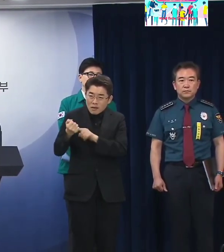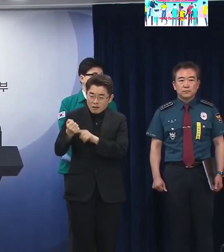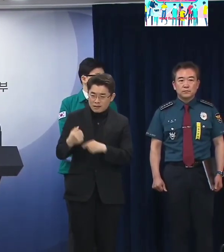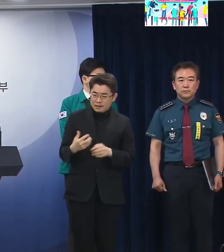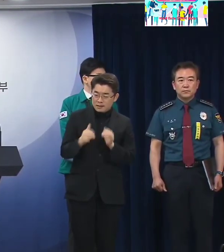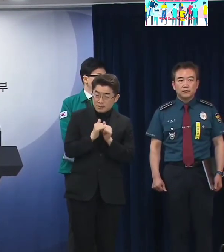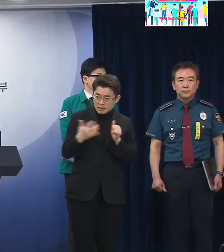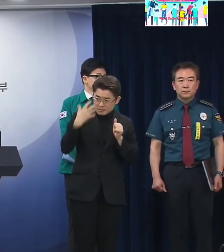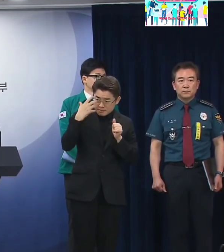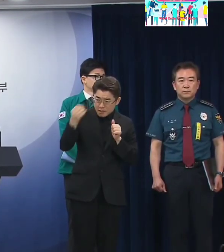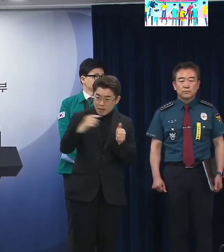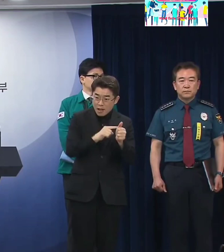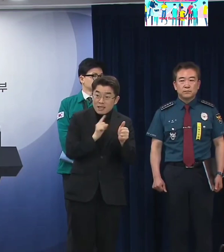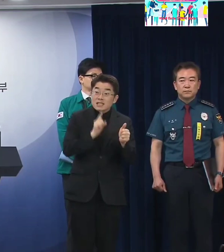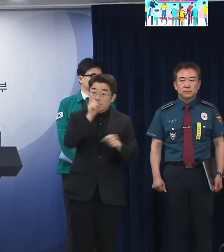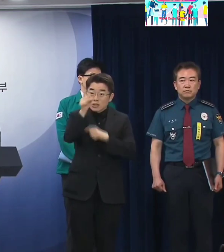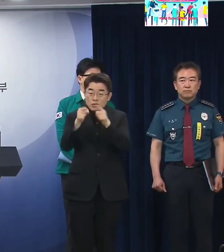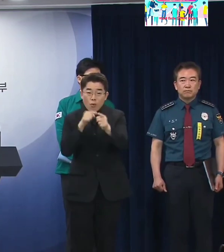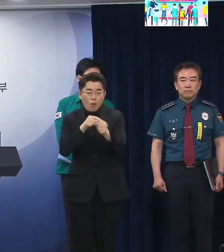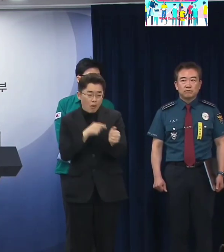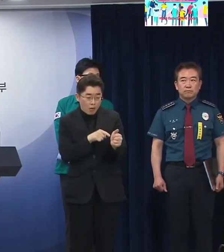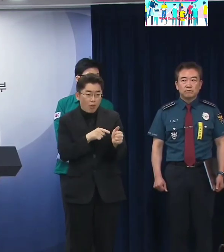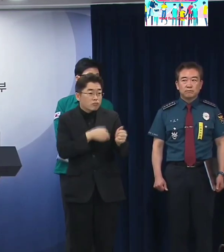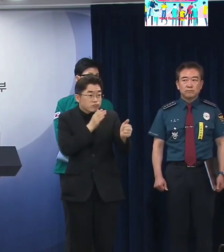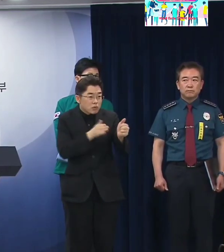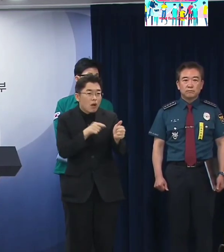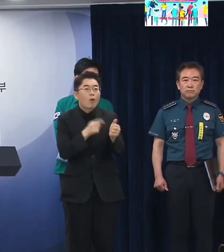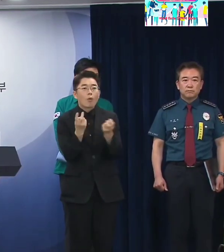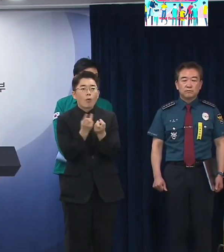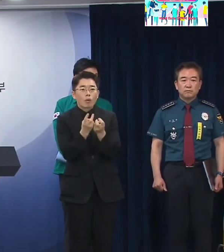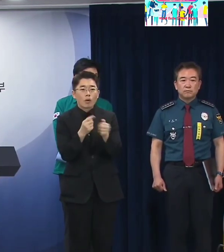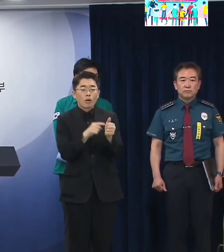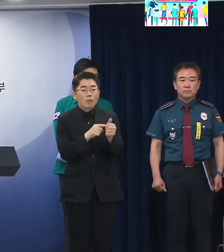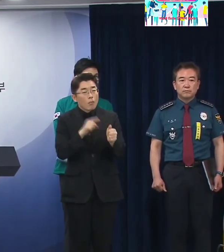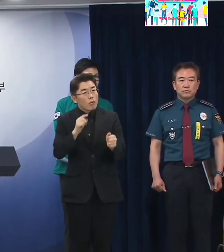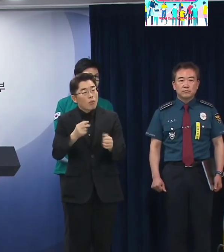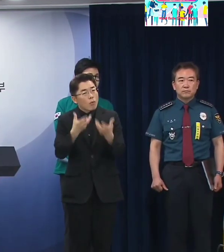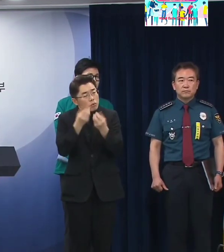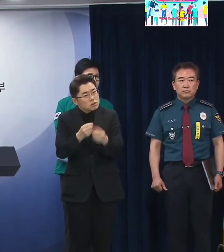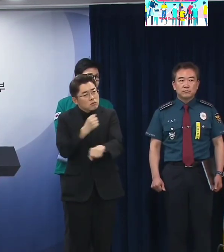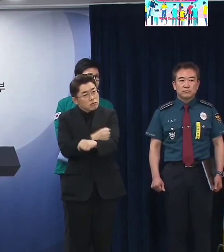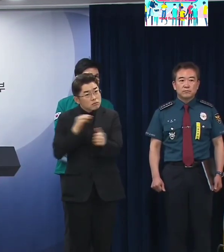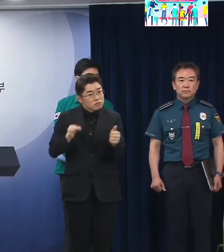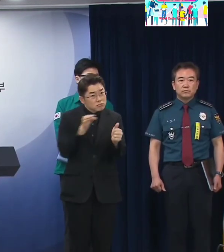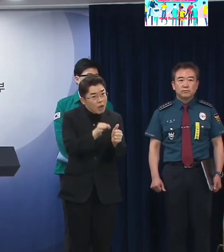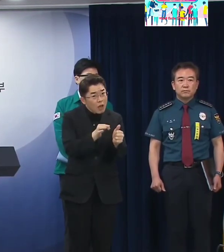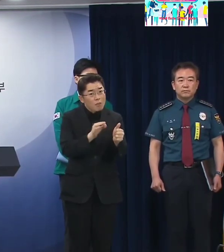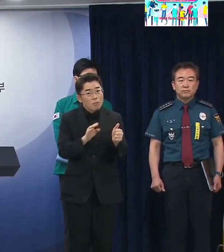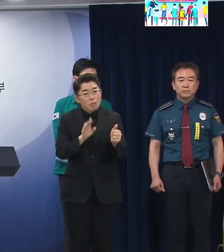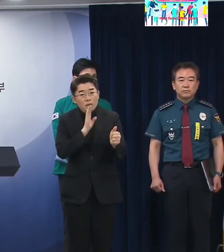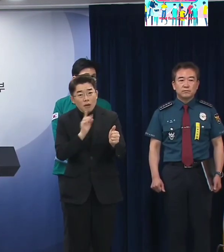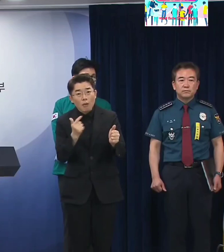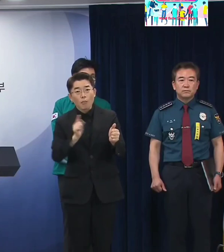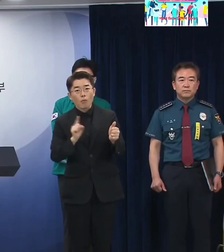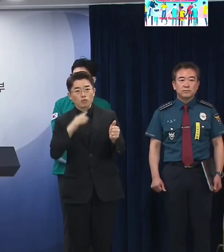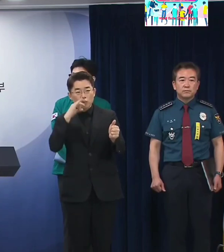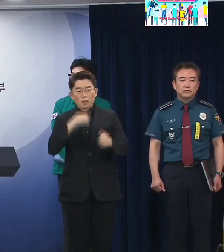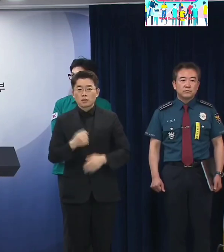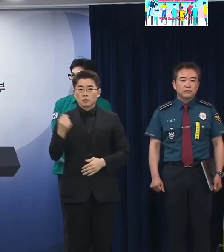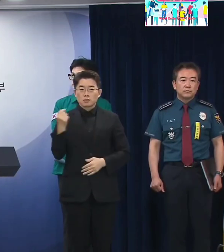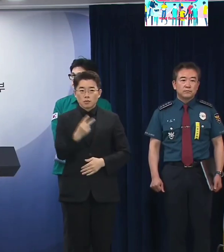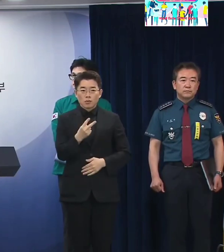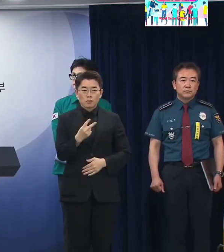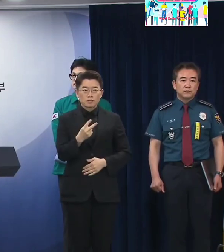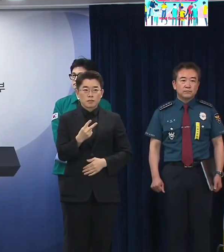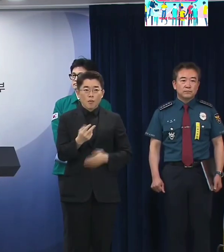건지 구체적으로 어떤 식으로 독려를 하시겠다는 건지 설명 부탁드리고요 그다음에 민간 자율 방범대에